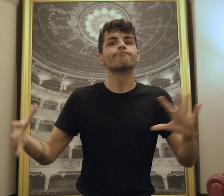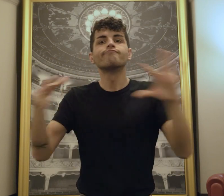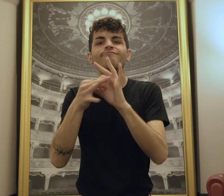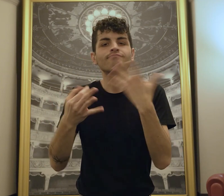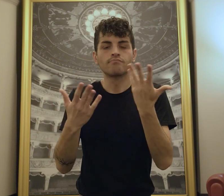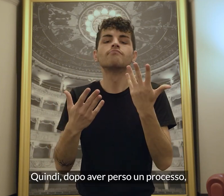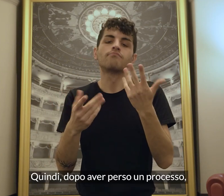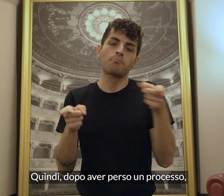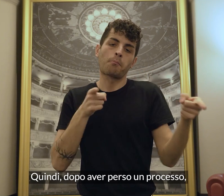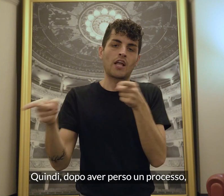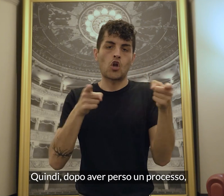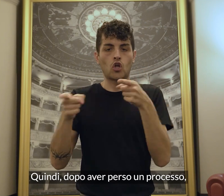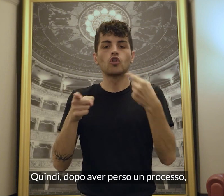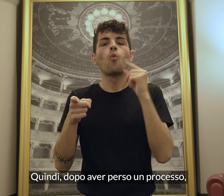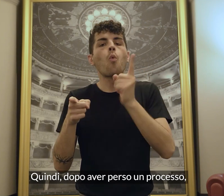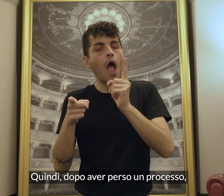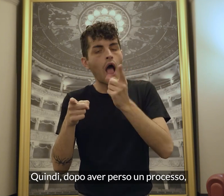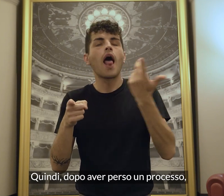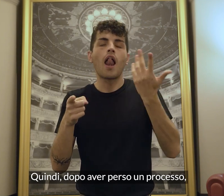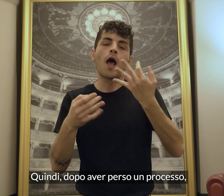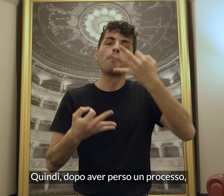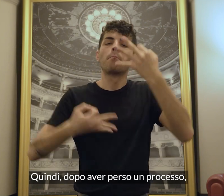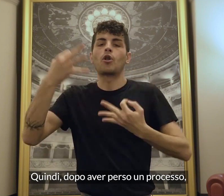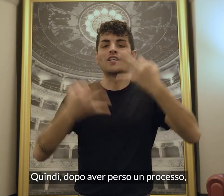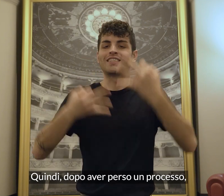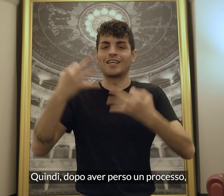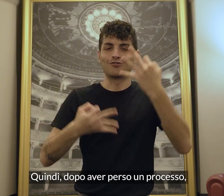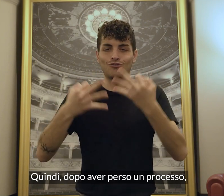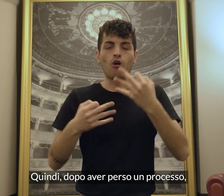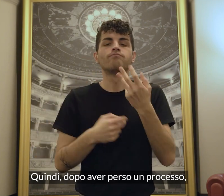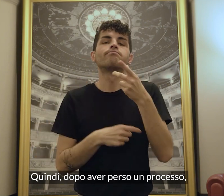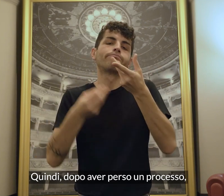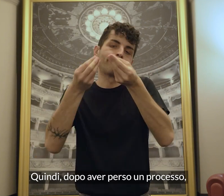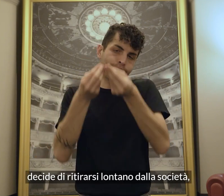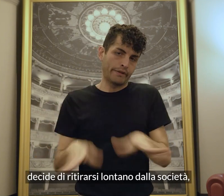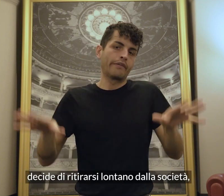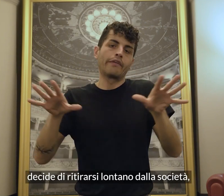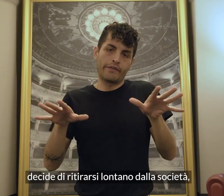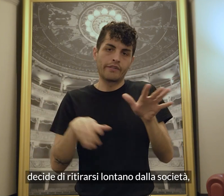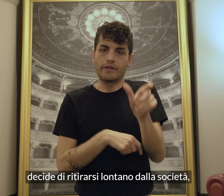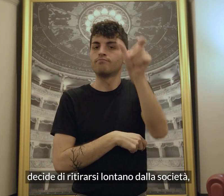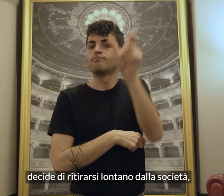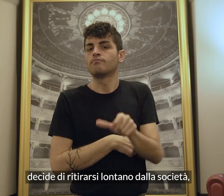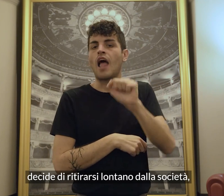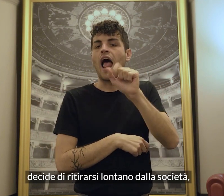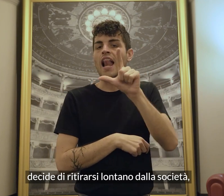Quindi, dopo aver perso un processo, decide di ritirarsi